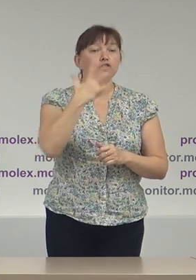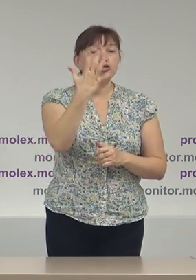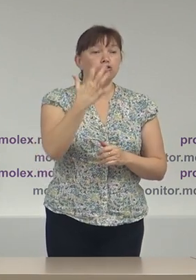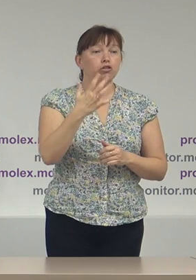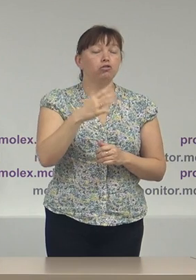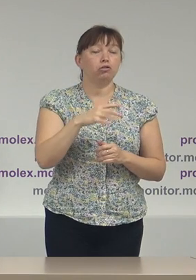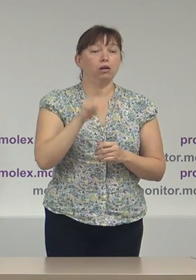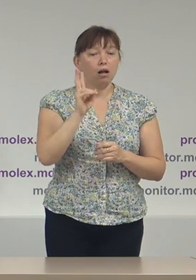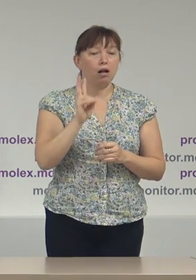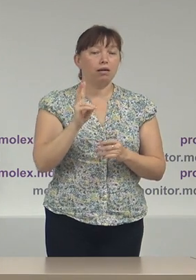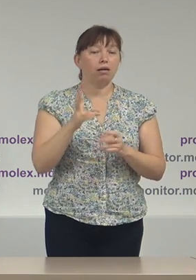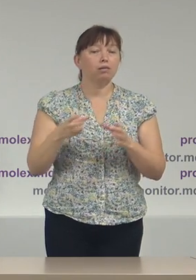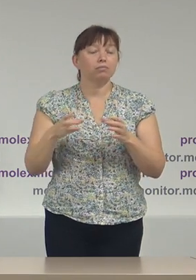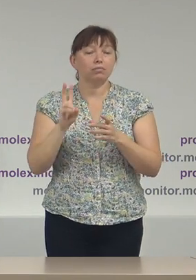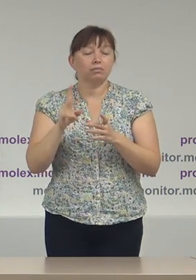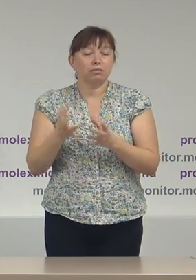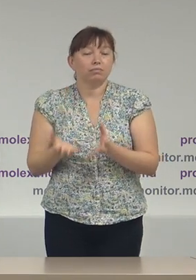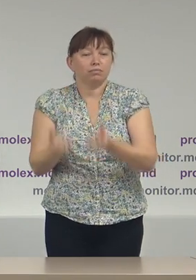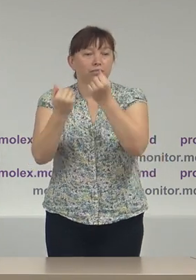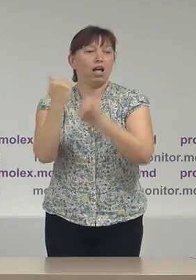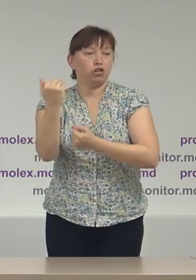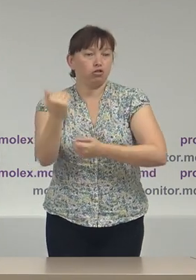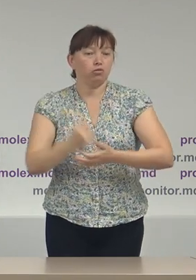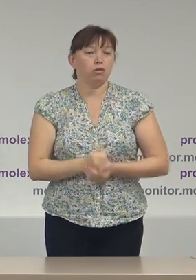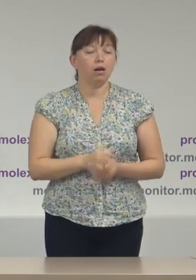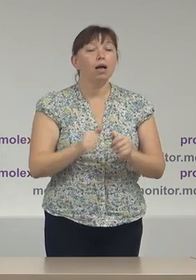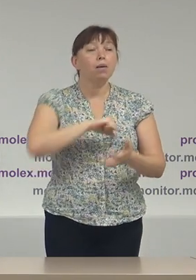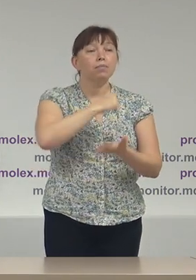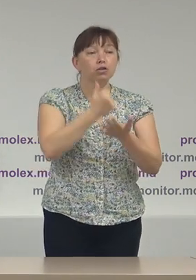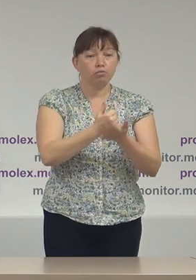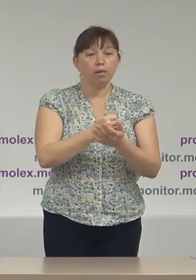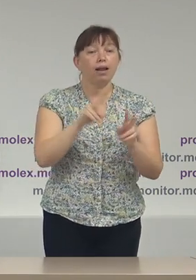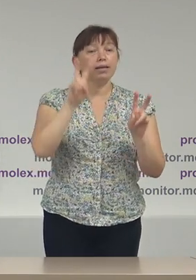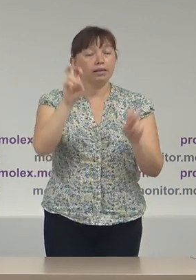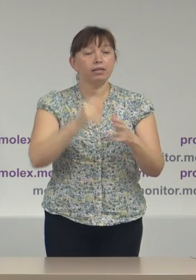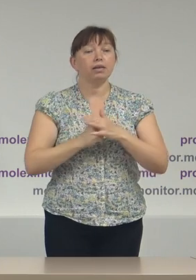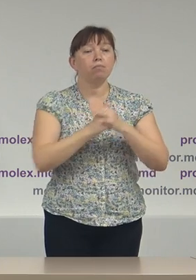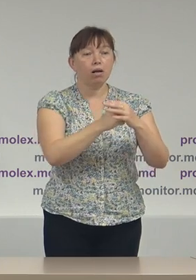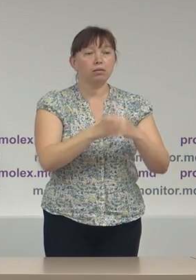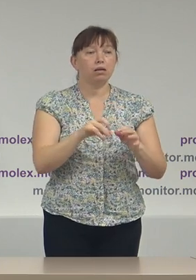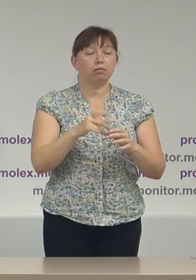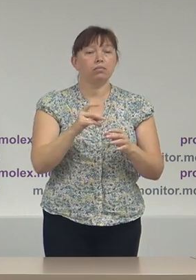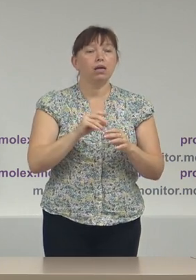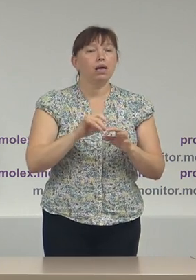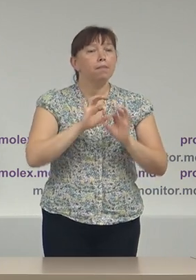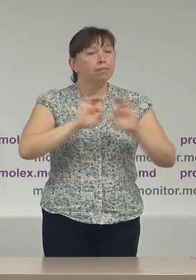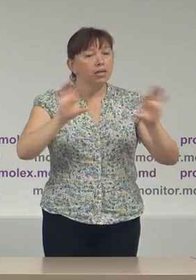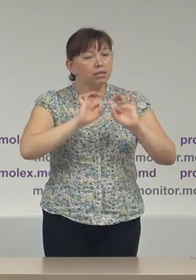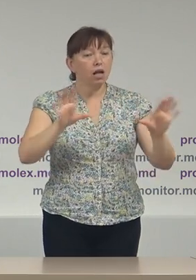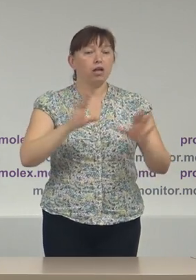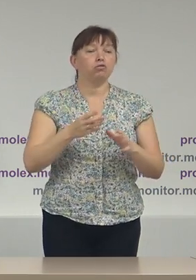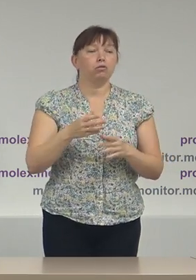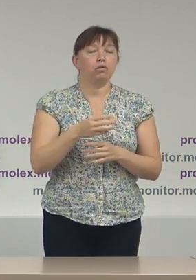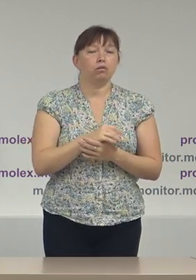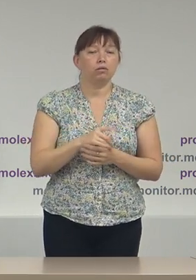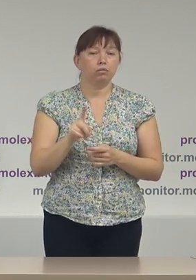vizați simpatizanții acestora. Principalele criterii la baza mesajelor de discurs de